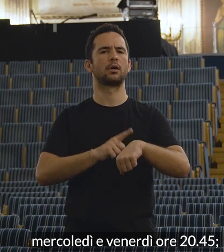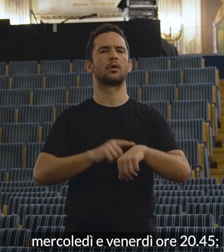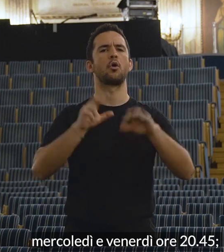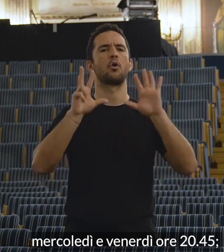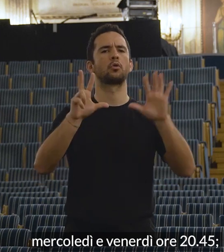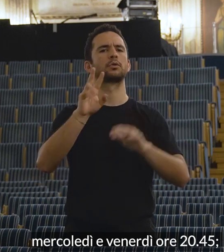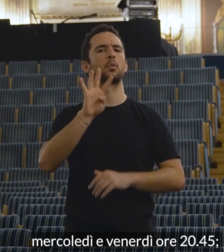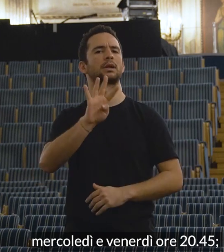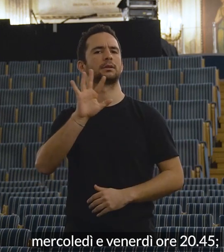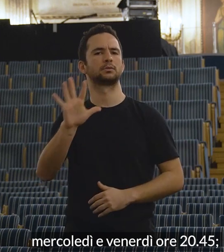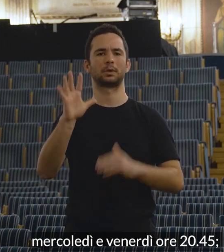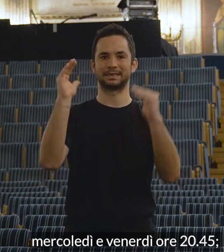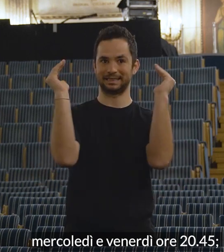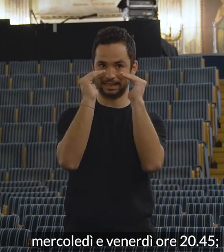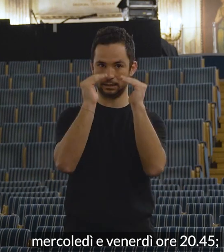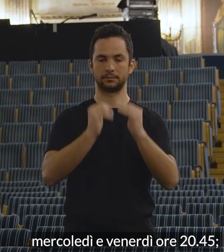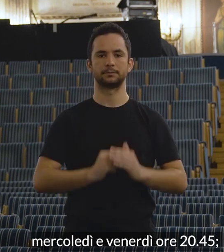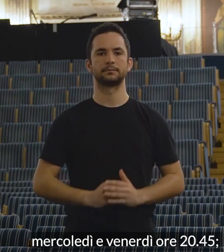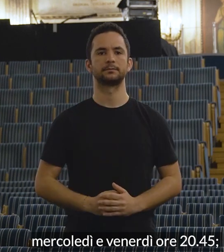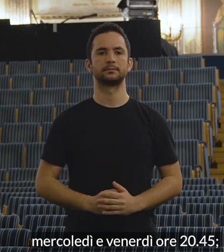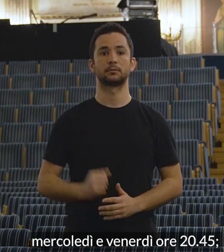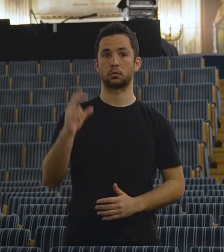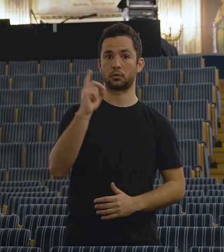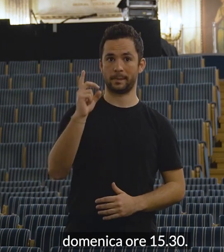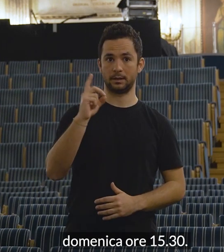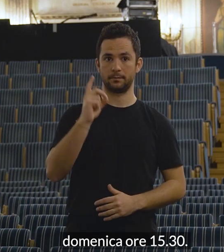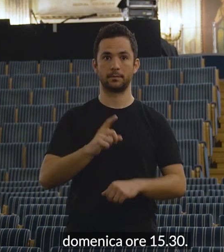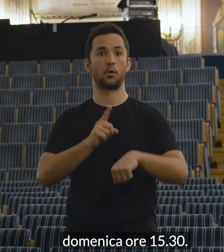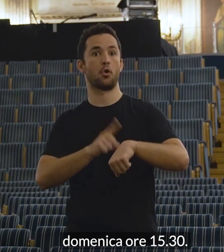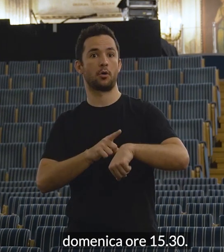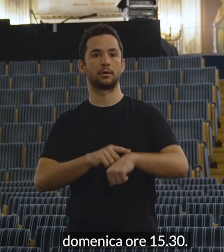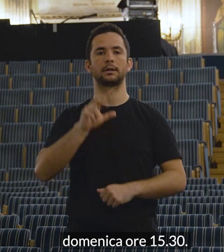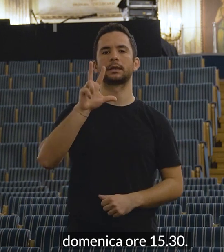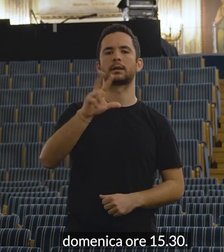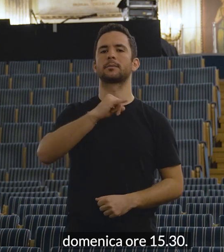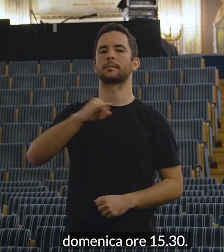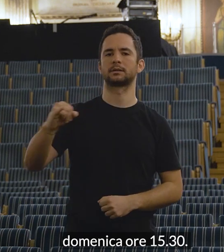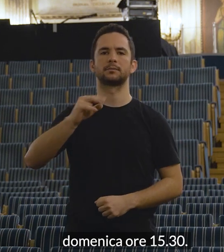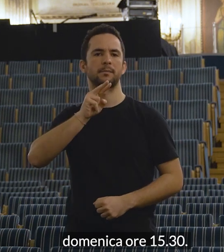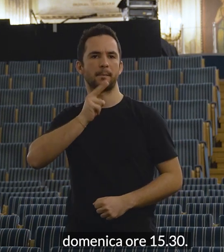ore 20.45, domenica ore 15.30.